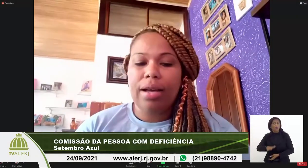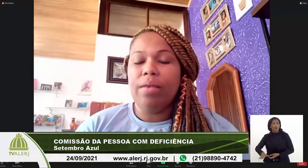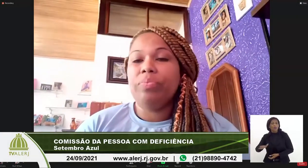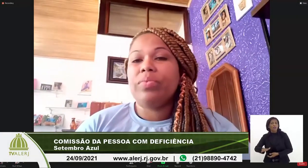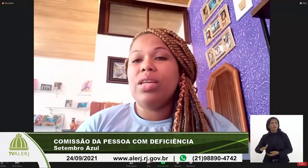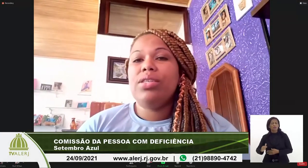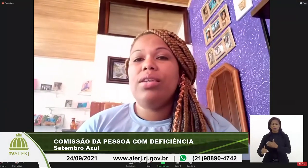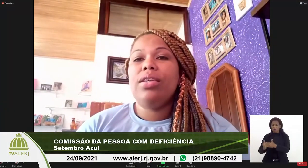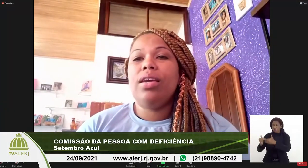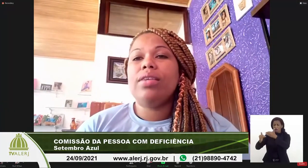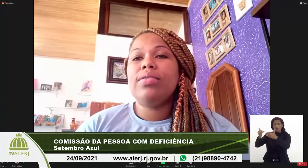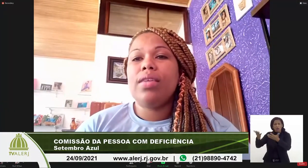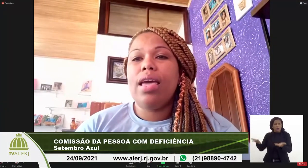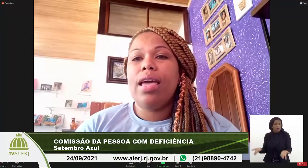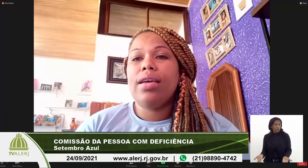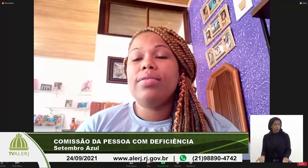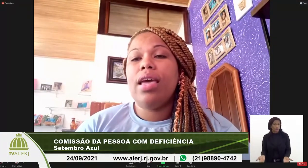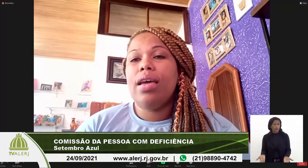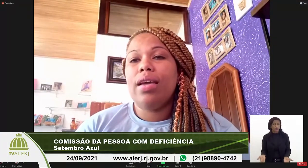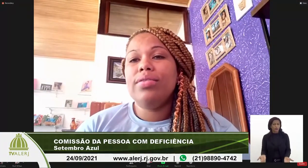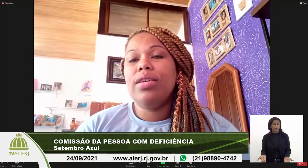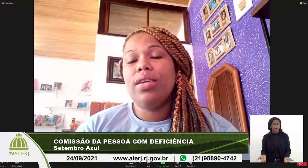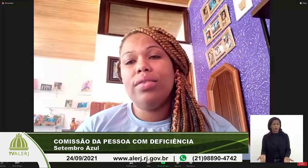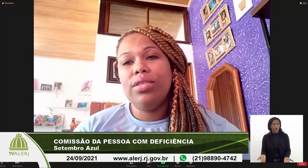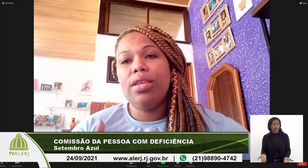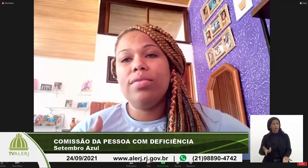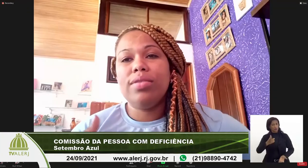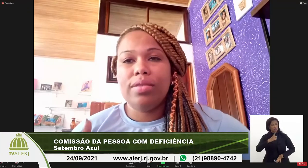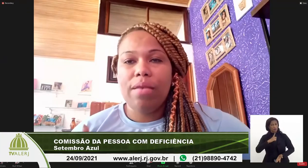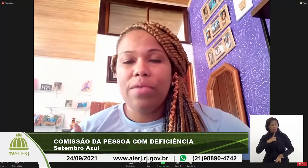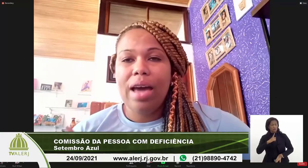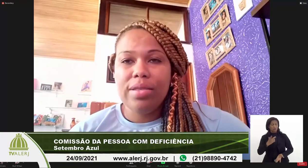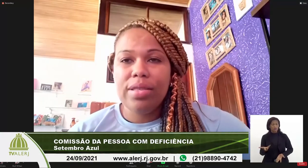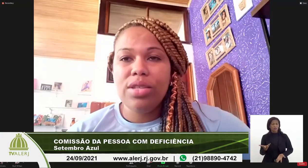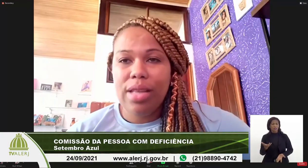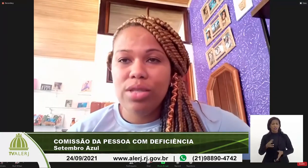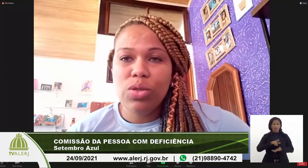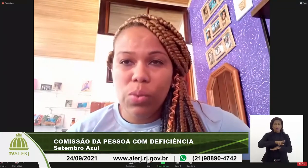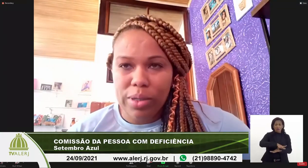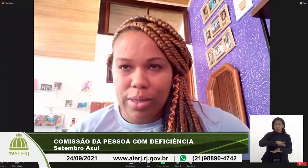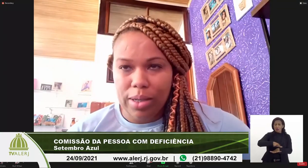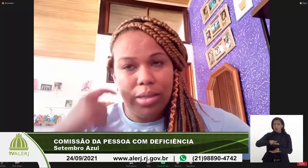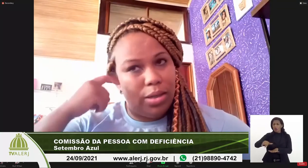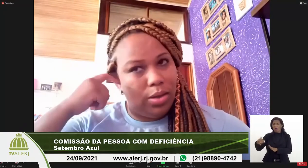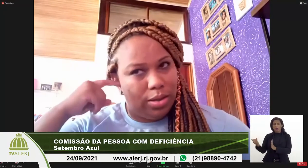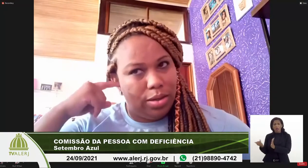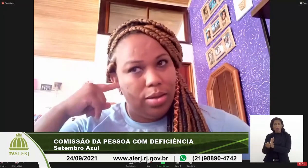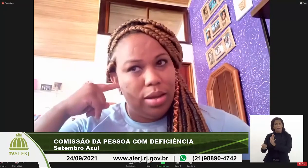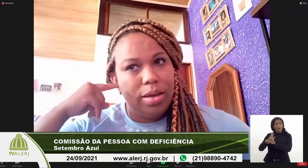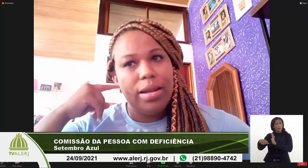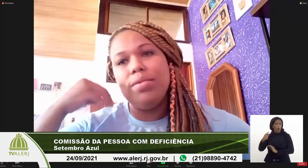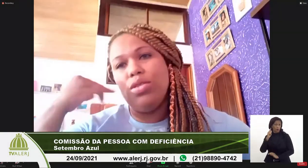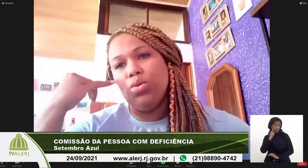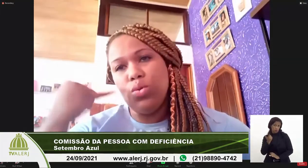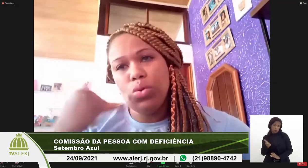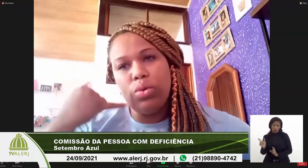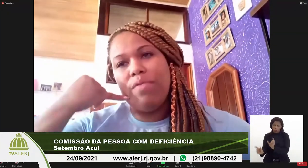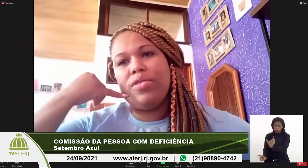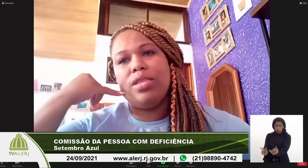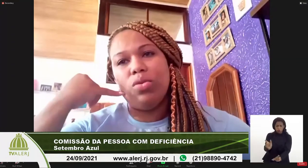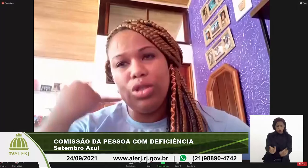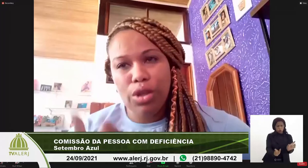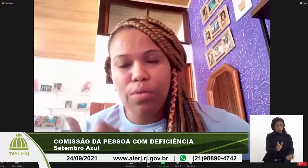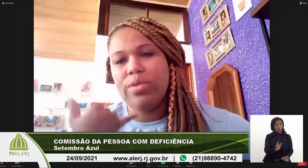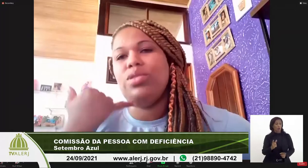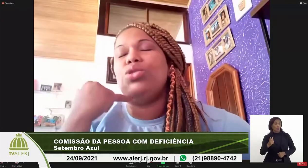cerca de... Existem várias identidades surdas. Existe o surdo,